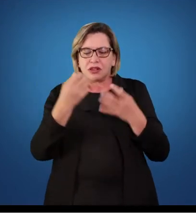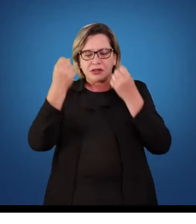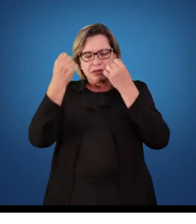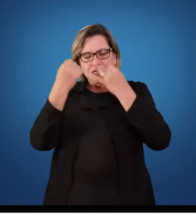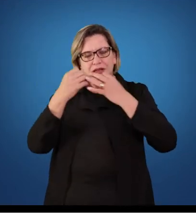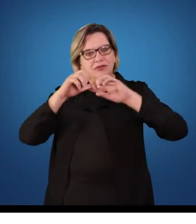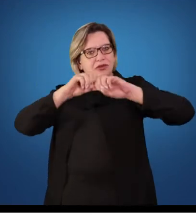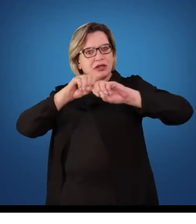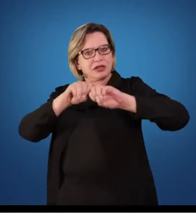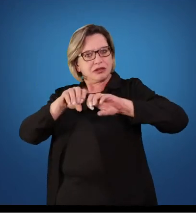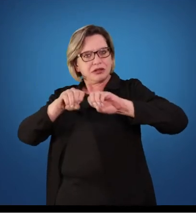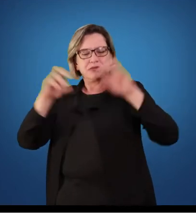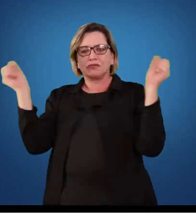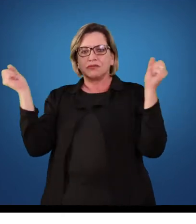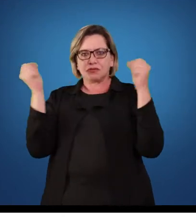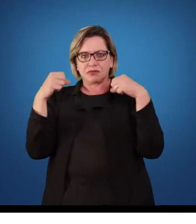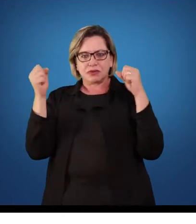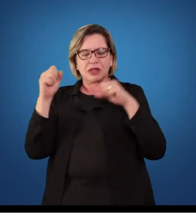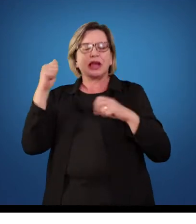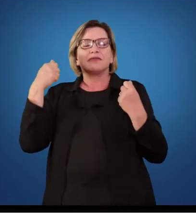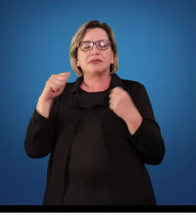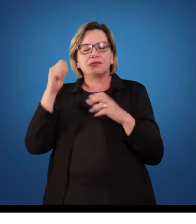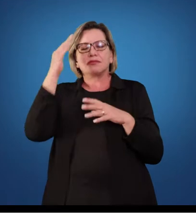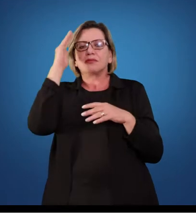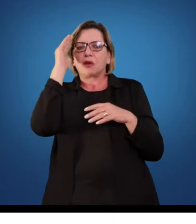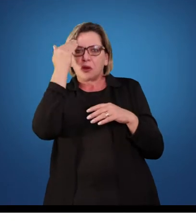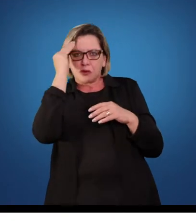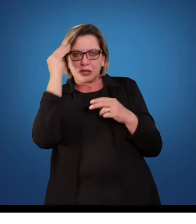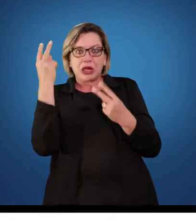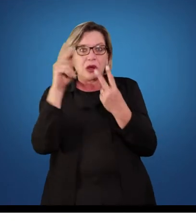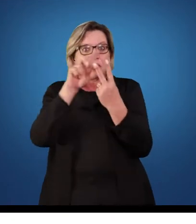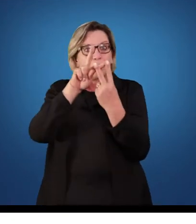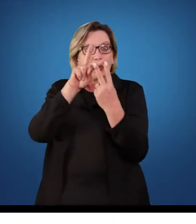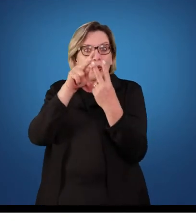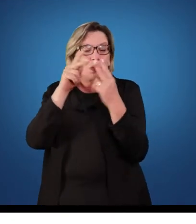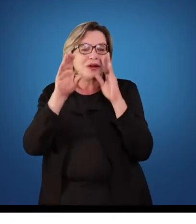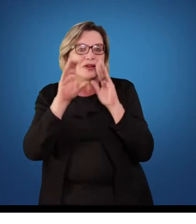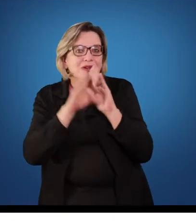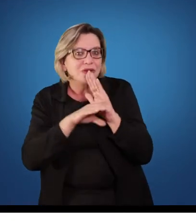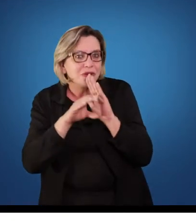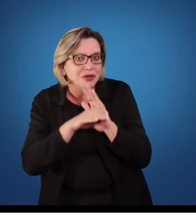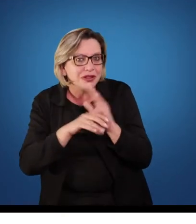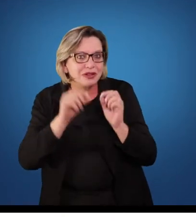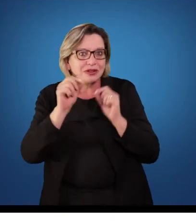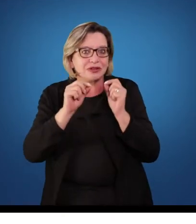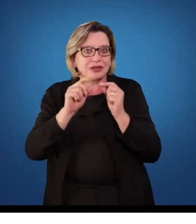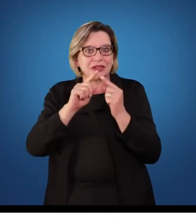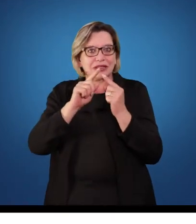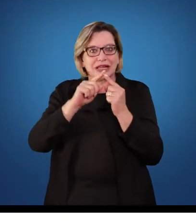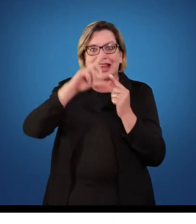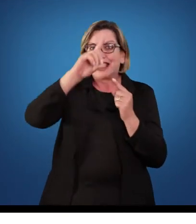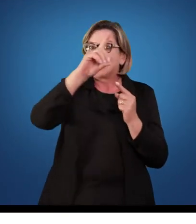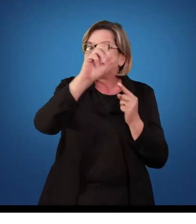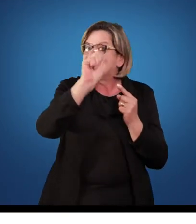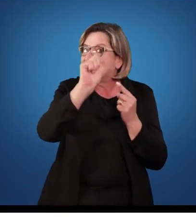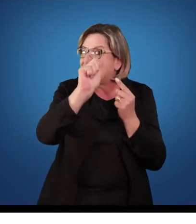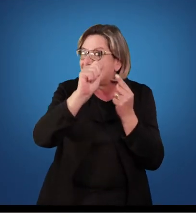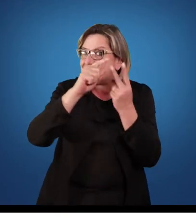física, nós precisamos compreender dois conceitos, da e na. A educação física é da